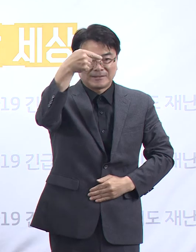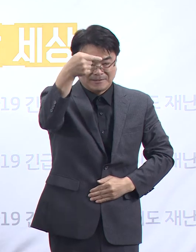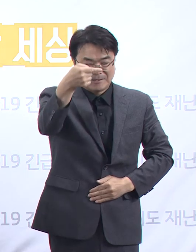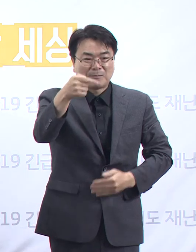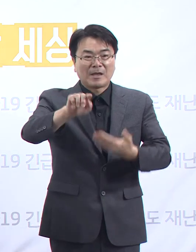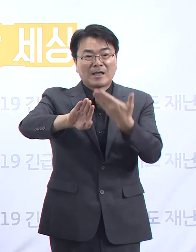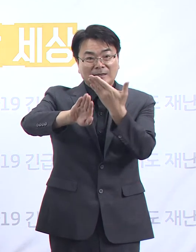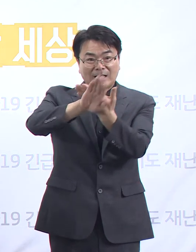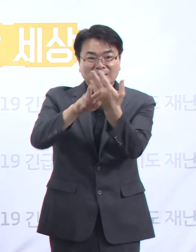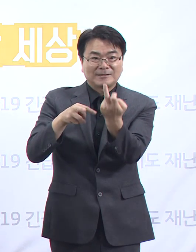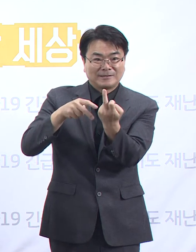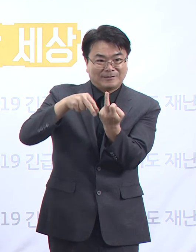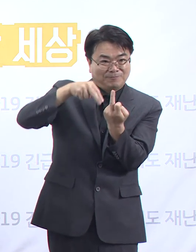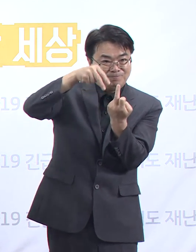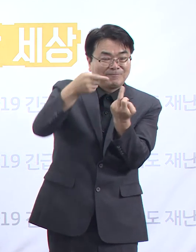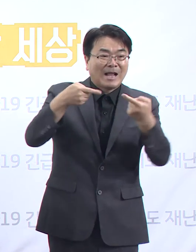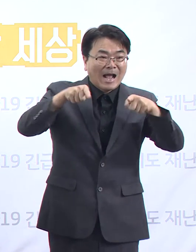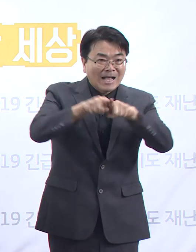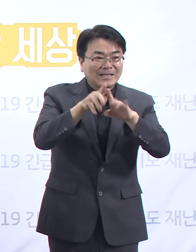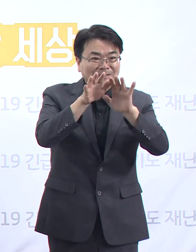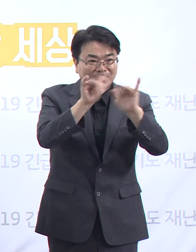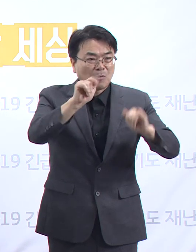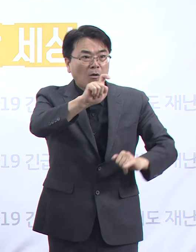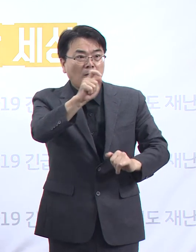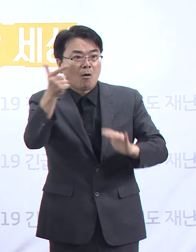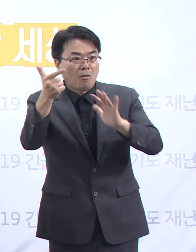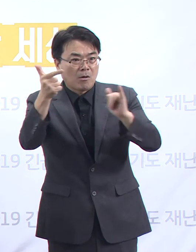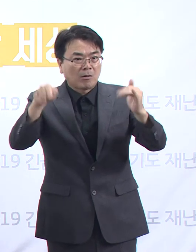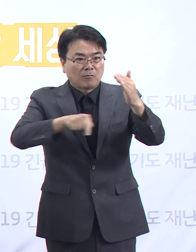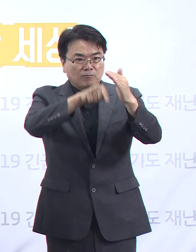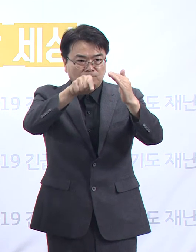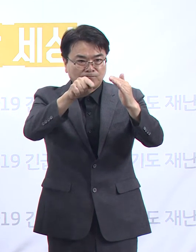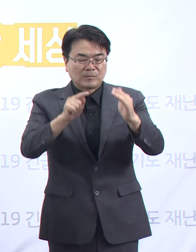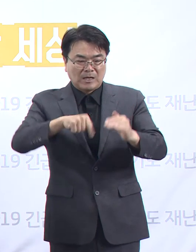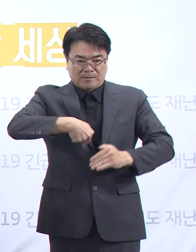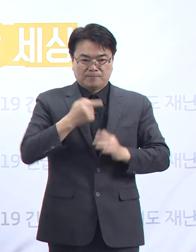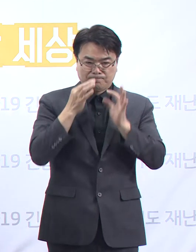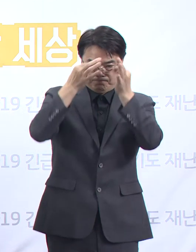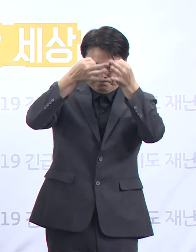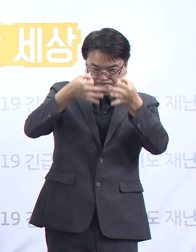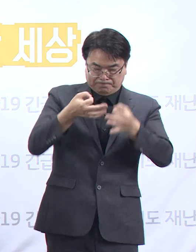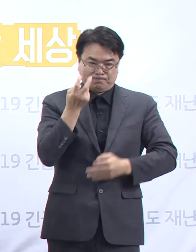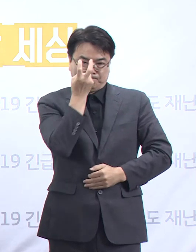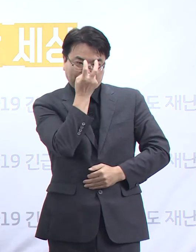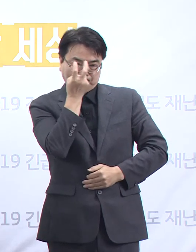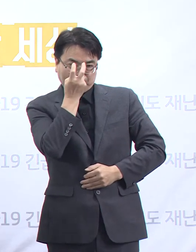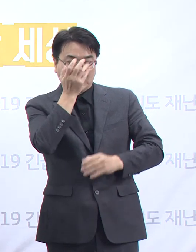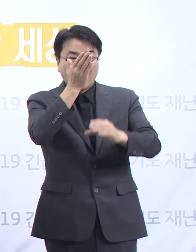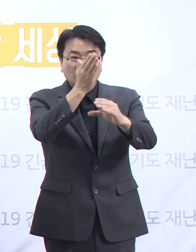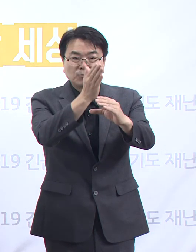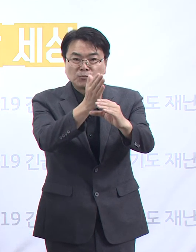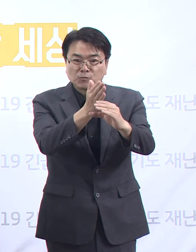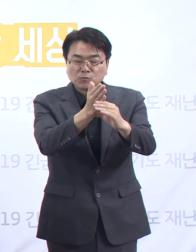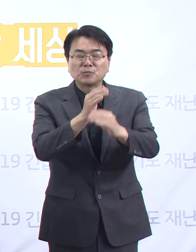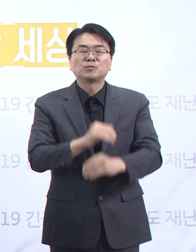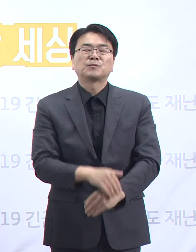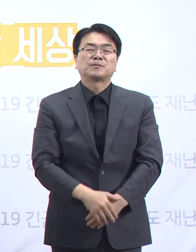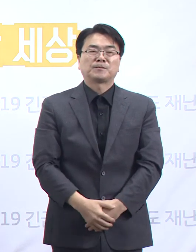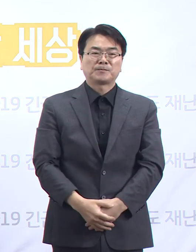등산을 했던 16명 사람들에 대해서 능동 감시 중이고, 심층 역학조사 진행 중입니다.